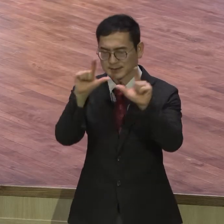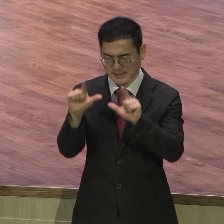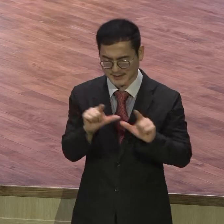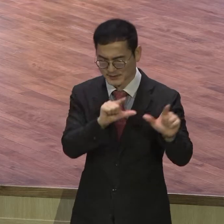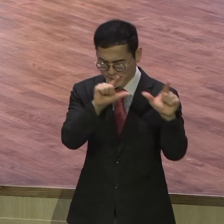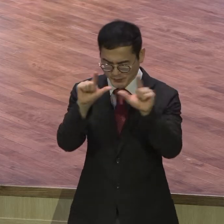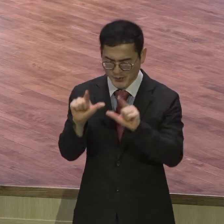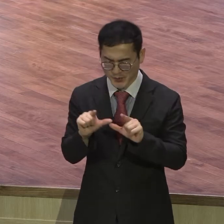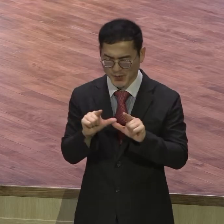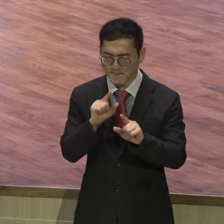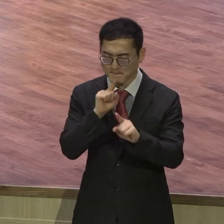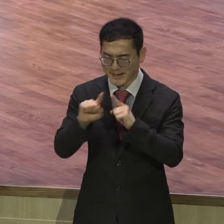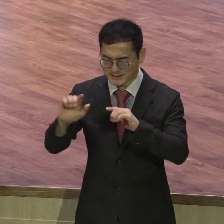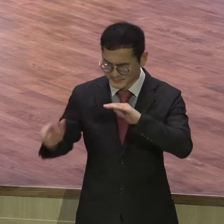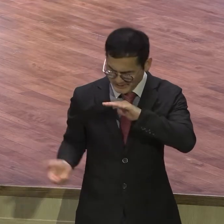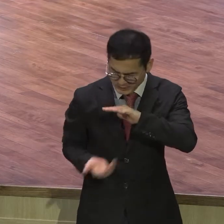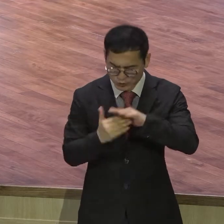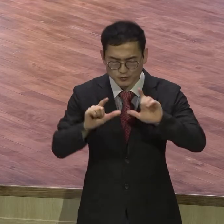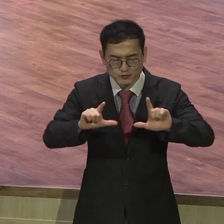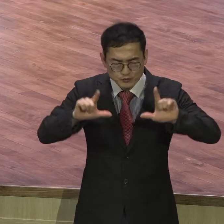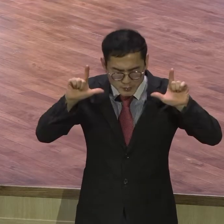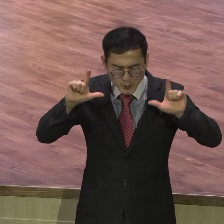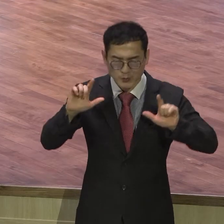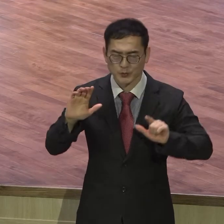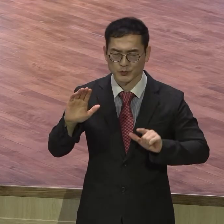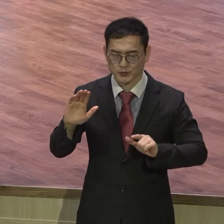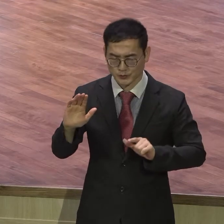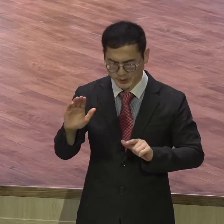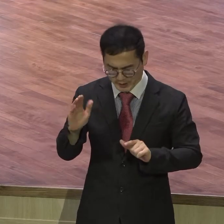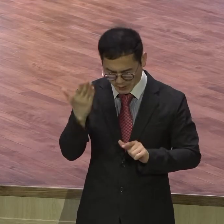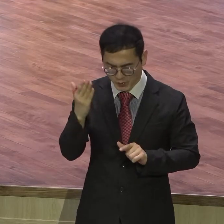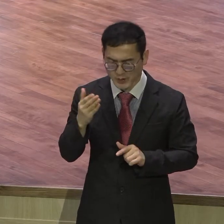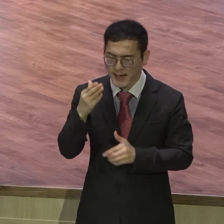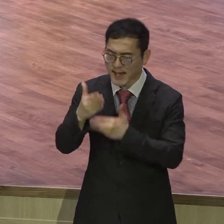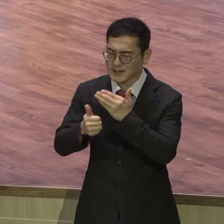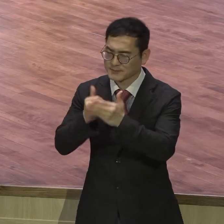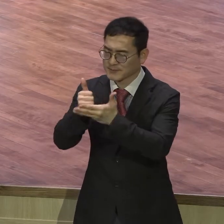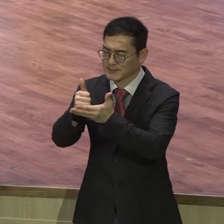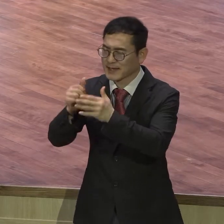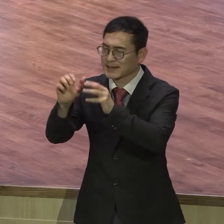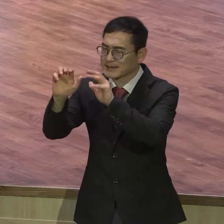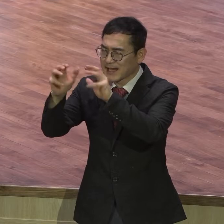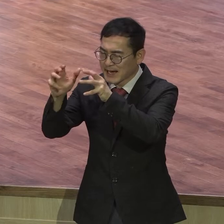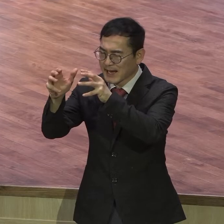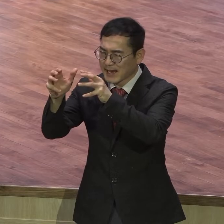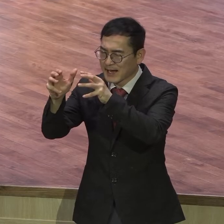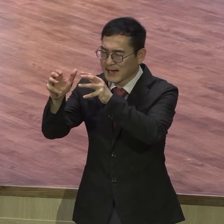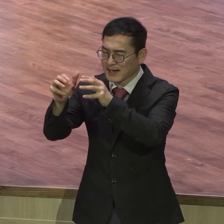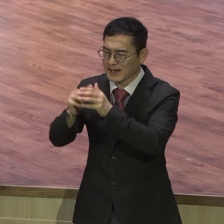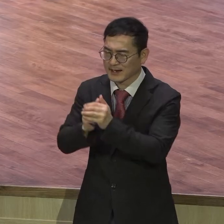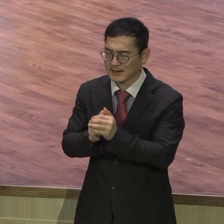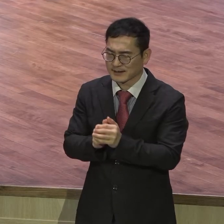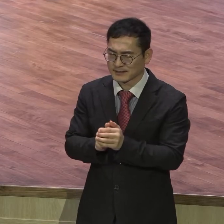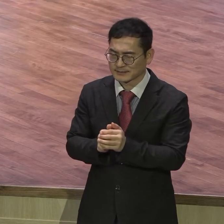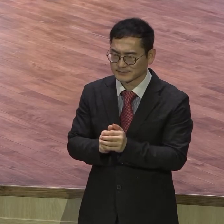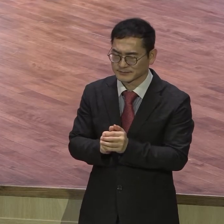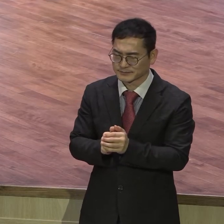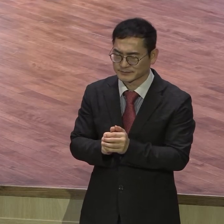주인공들로 다 승인받고 날마다 하나님이 나를 안아서 움직이시는 나를 미리 갖춰서